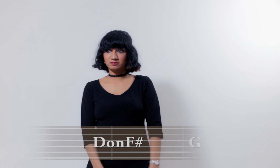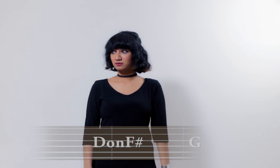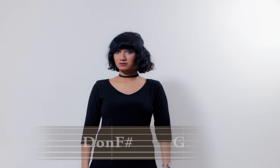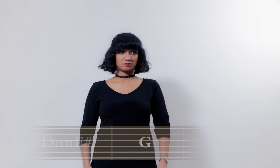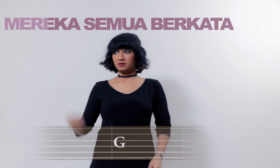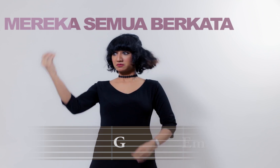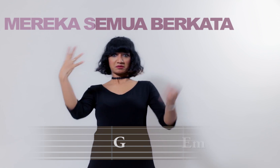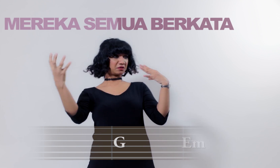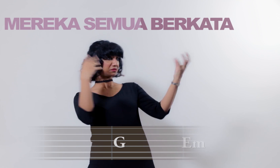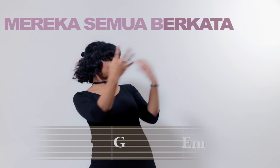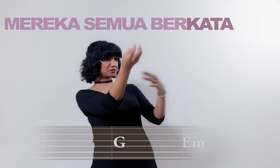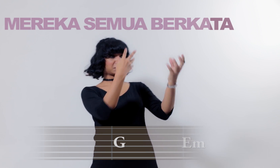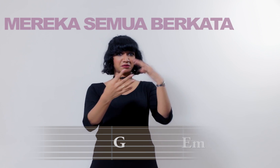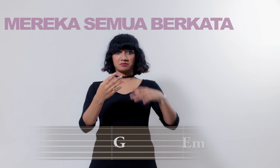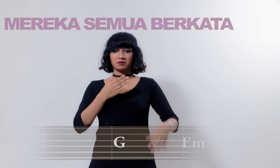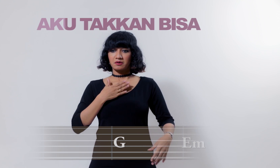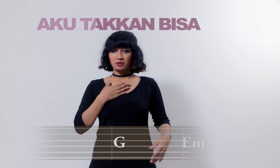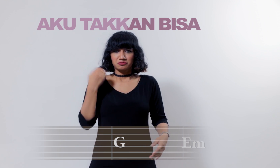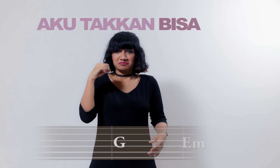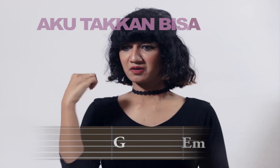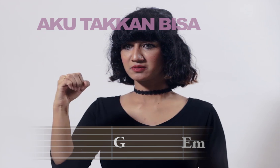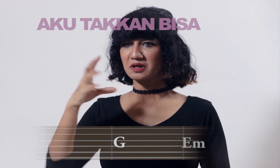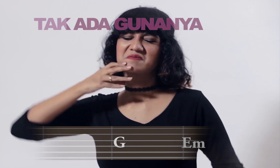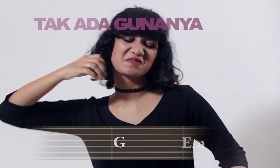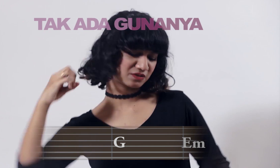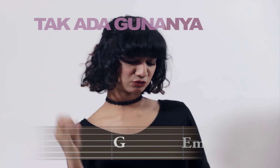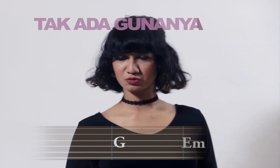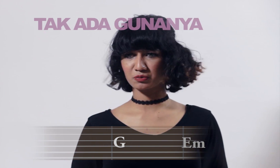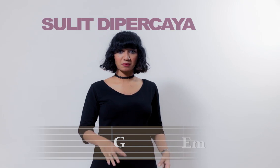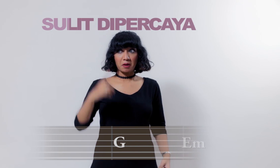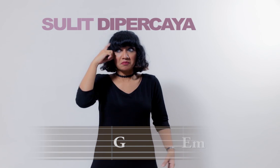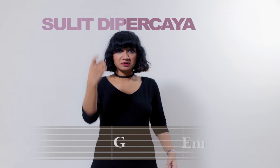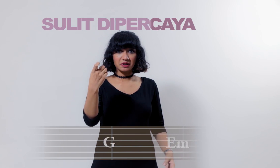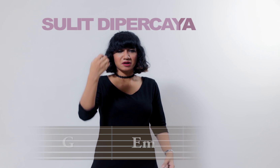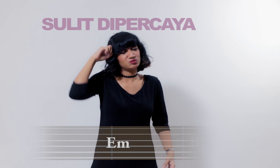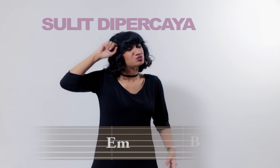Mereka semua berkata Aku takkan bisa Tak ada gunanya Sulit dipercaya